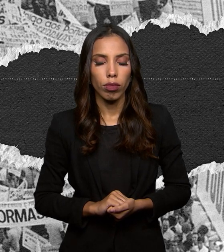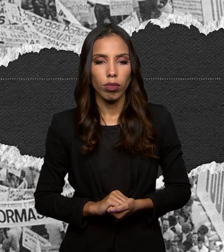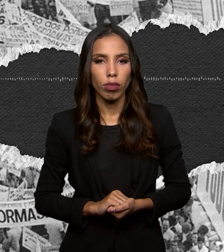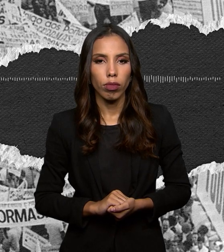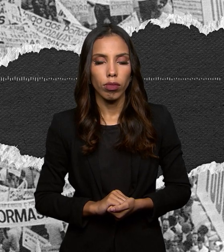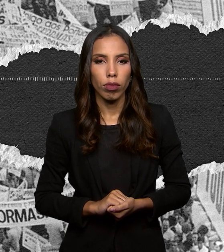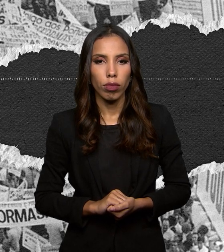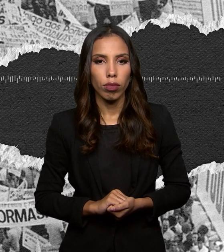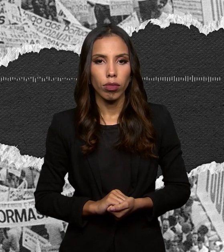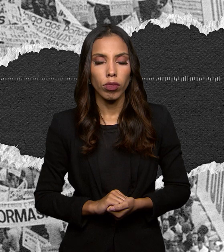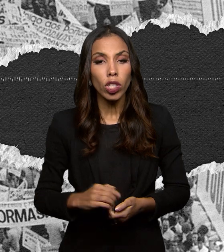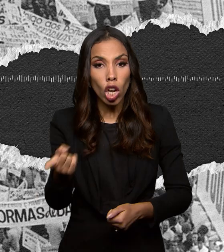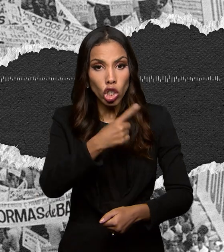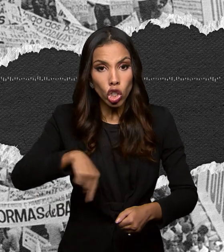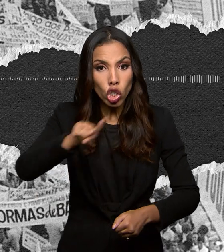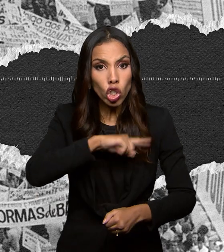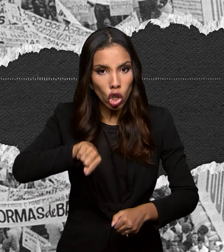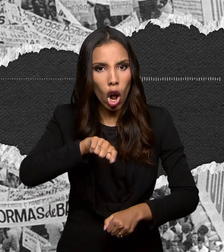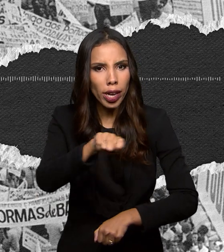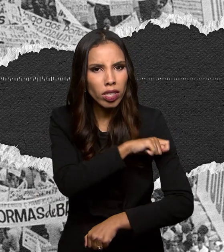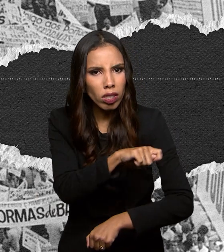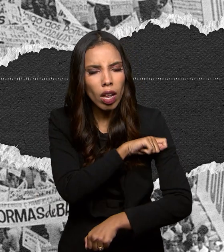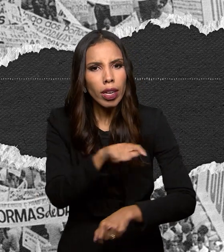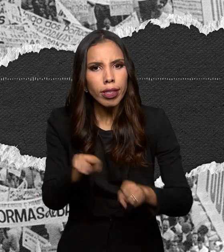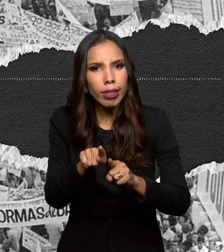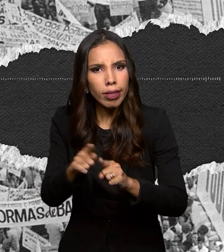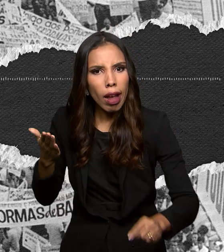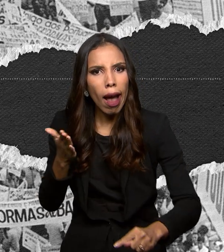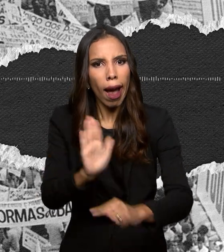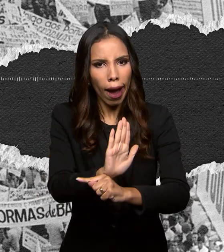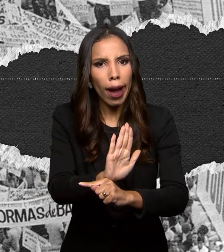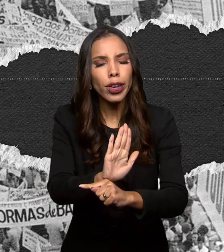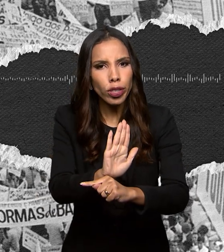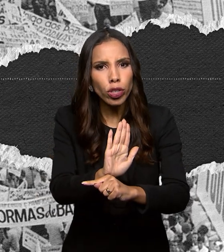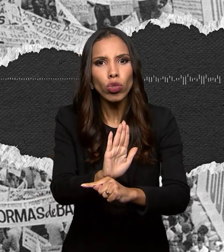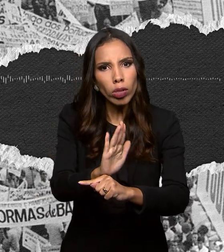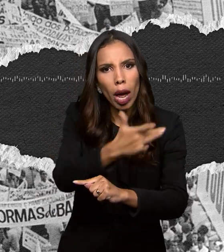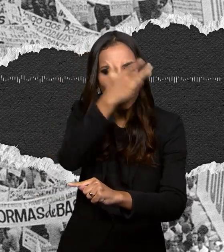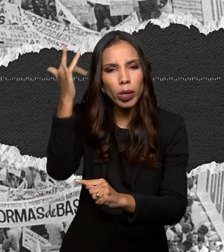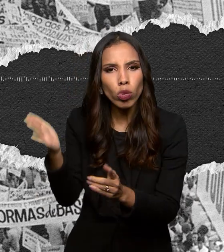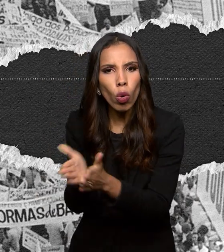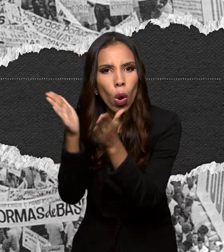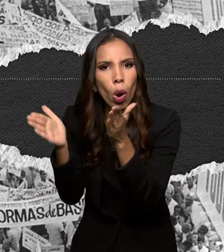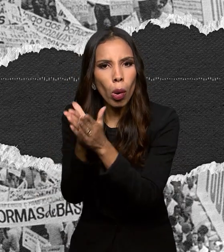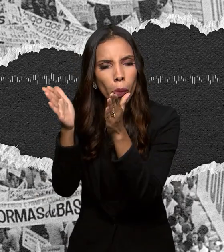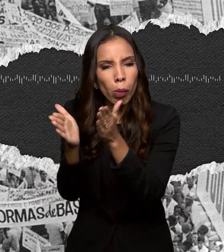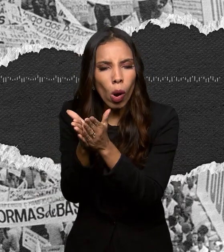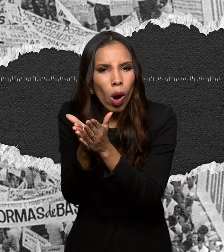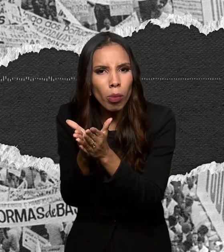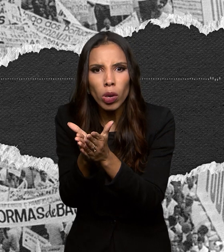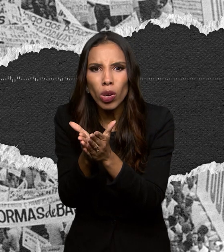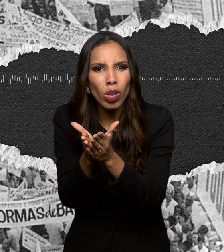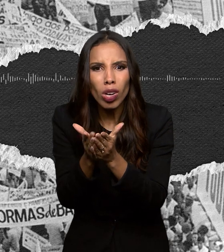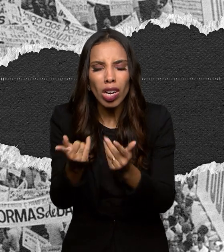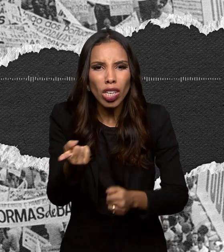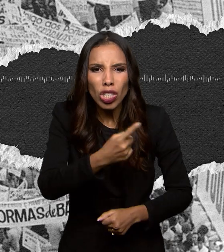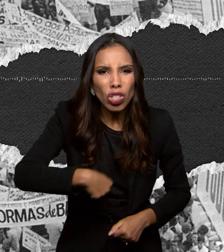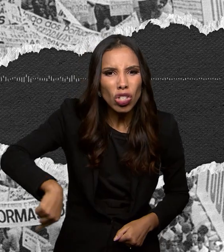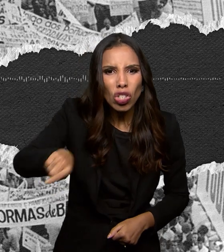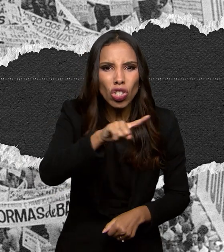Nós, estudantes, também íamos ajudar outros grupos mais pobres. Nós teríamos menos desigualdade. Não haveria